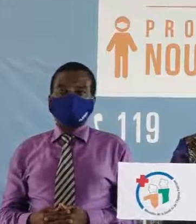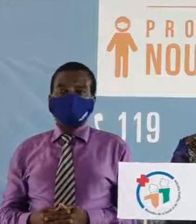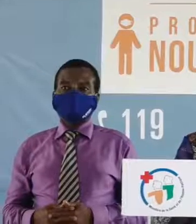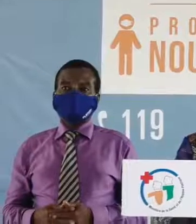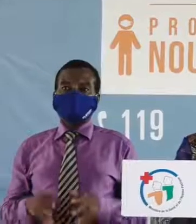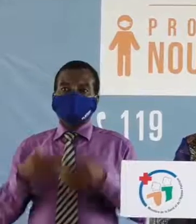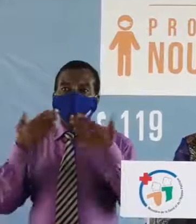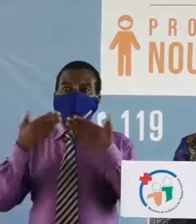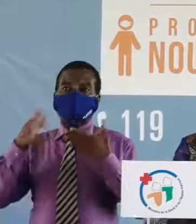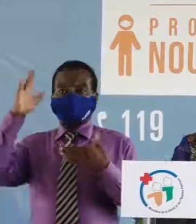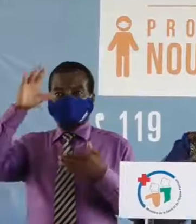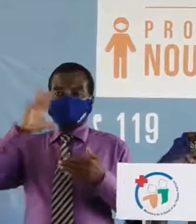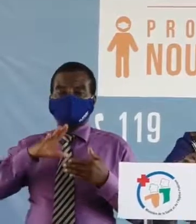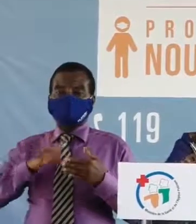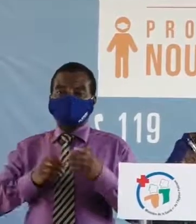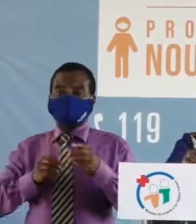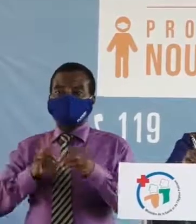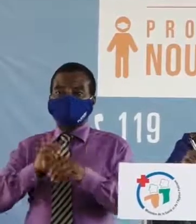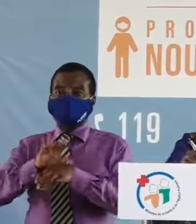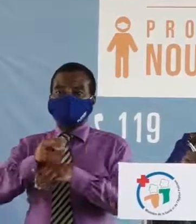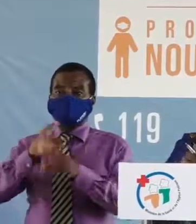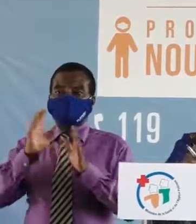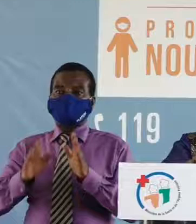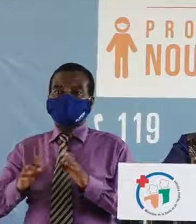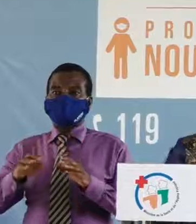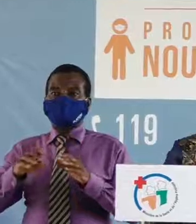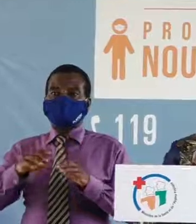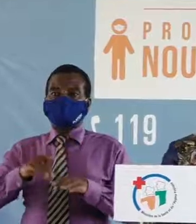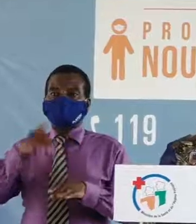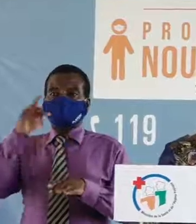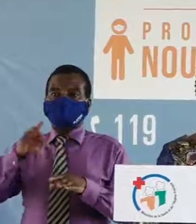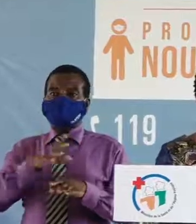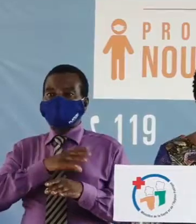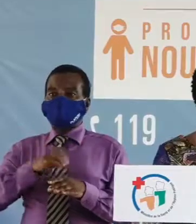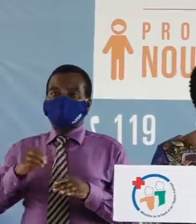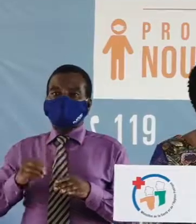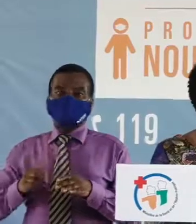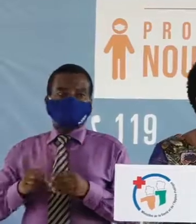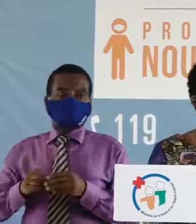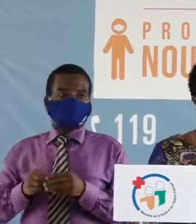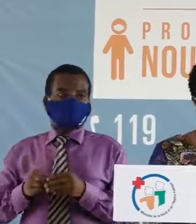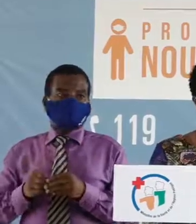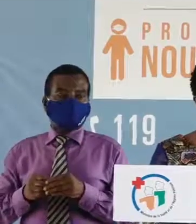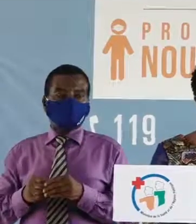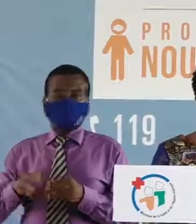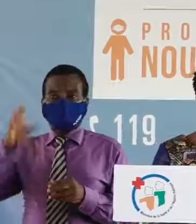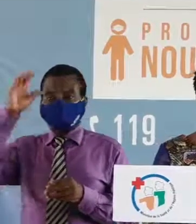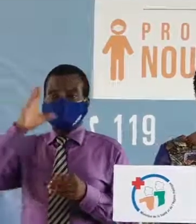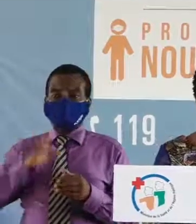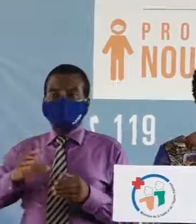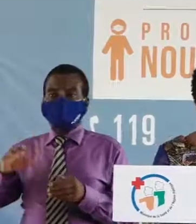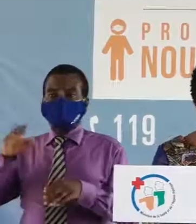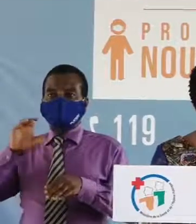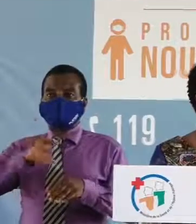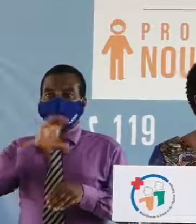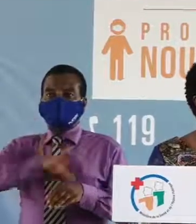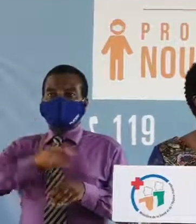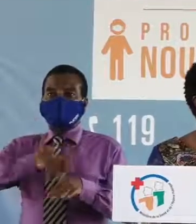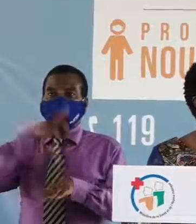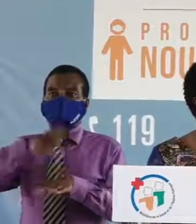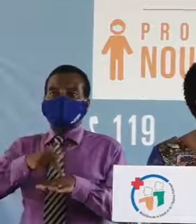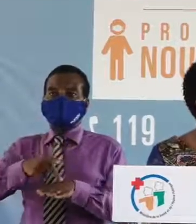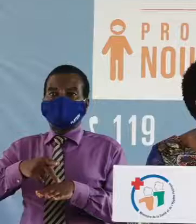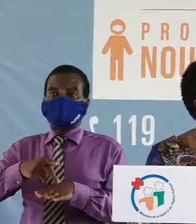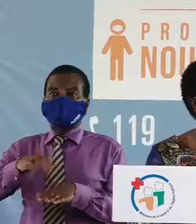Merci, monsieur le conseiller spécial du premier ministre, directeur général du CICG. Monsieur le commissaire principal, Charles